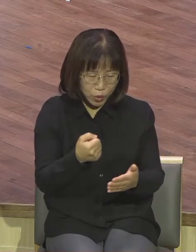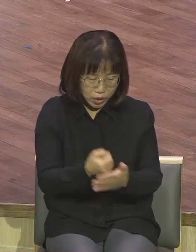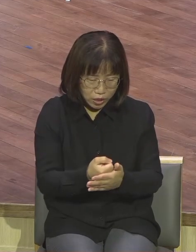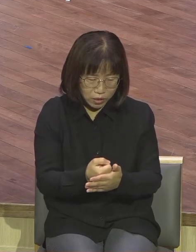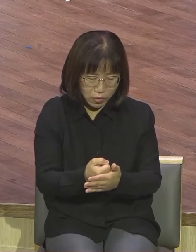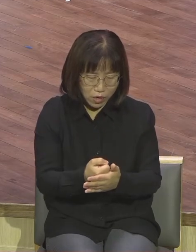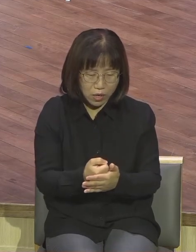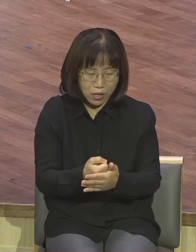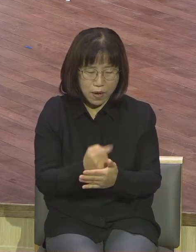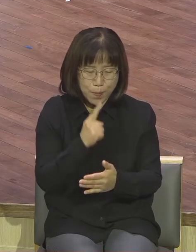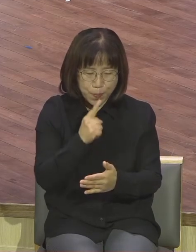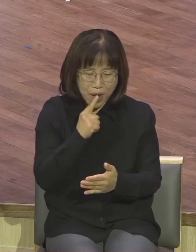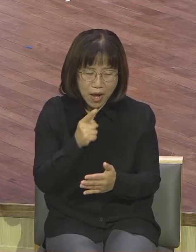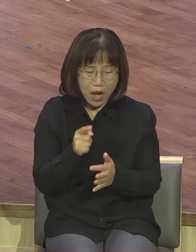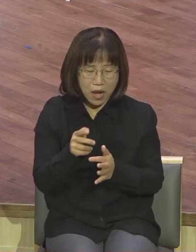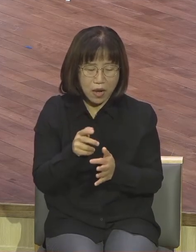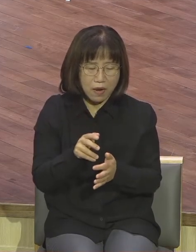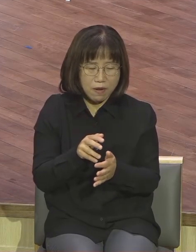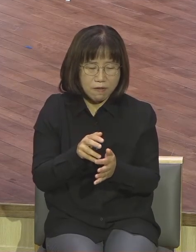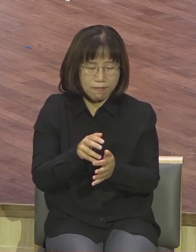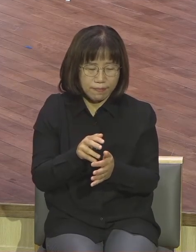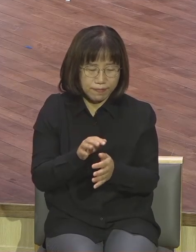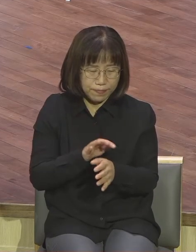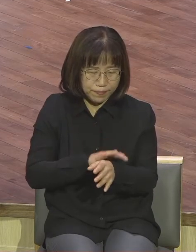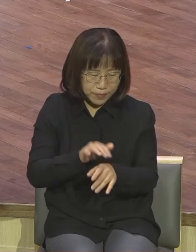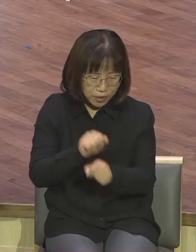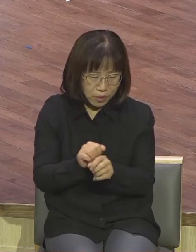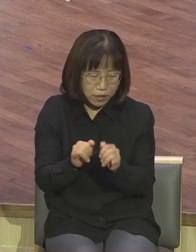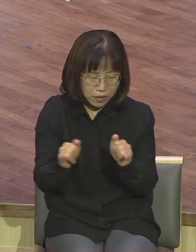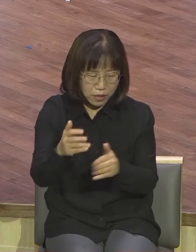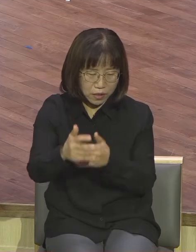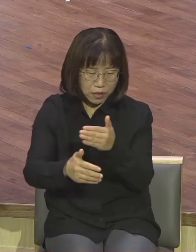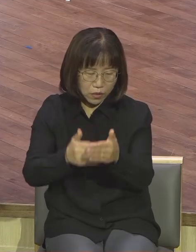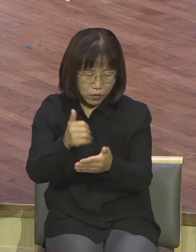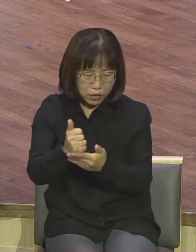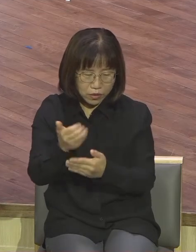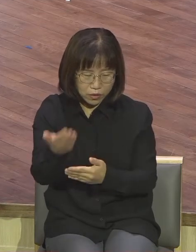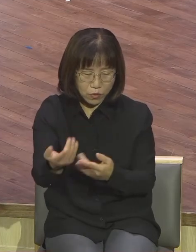존수한 자라 요하께서 그와 함께 계시더이다 하더라